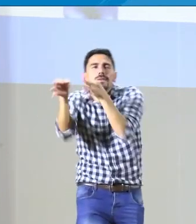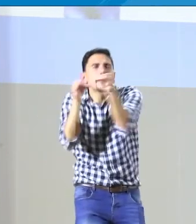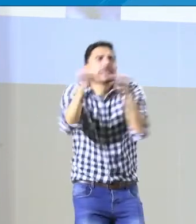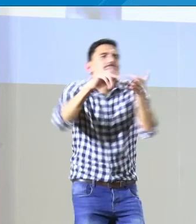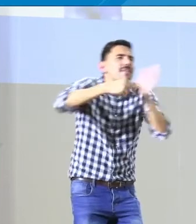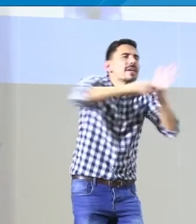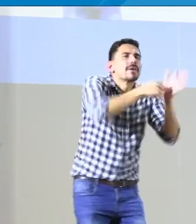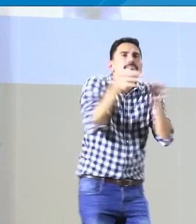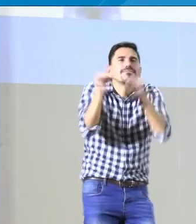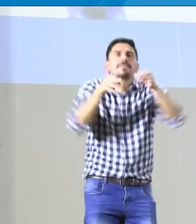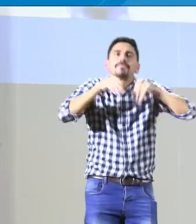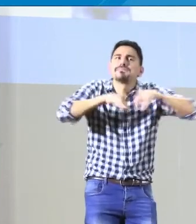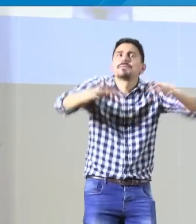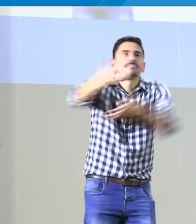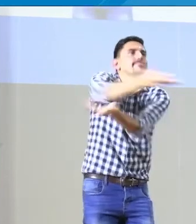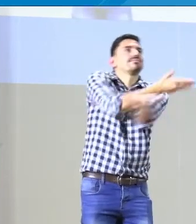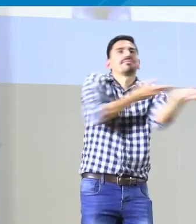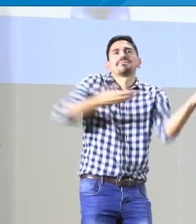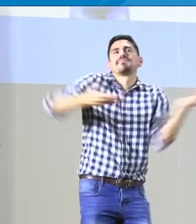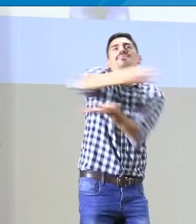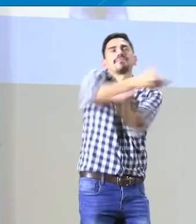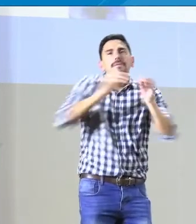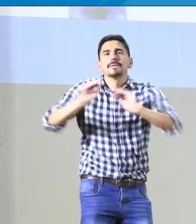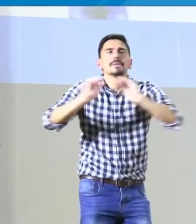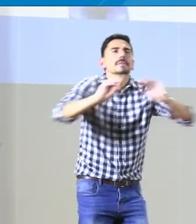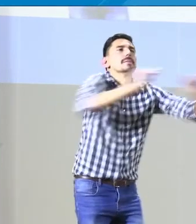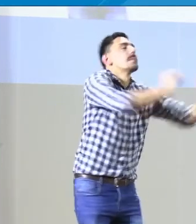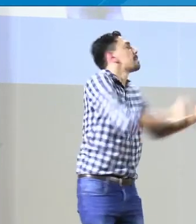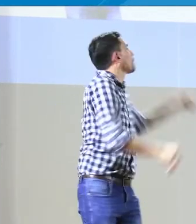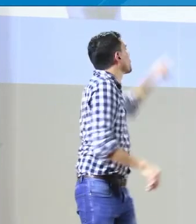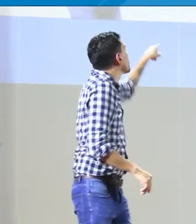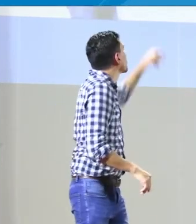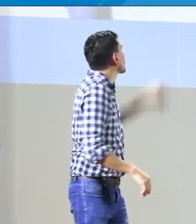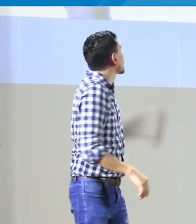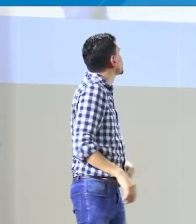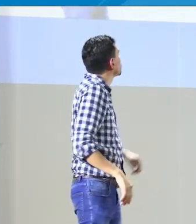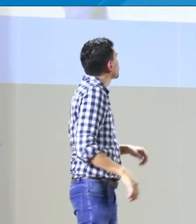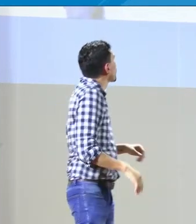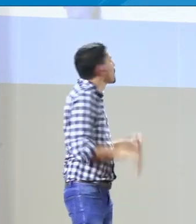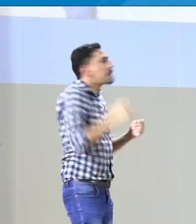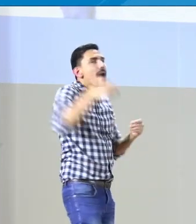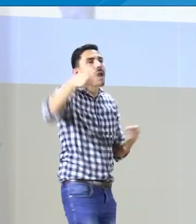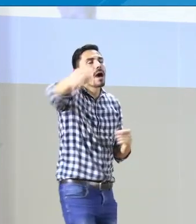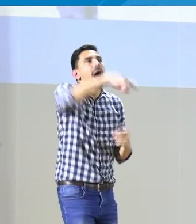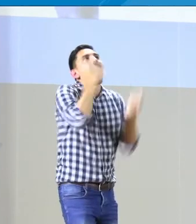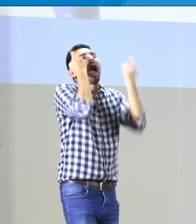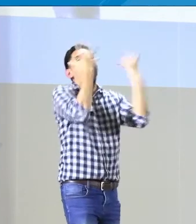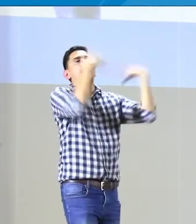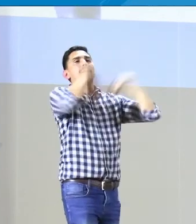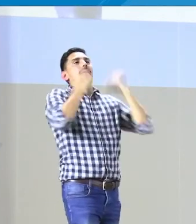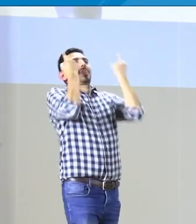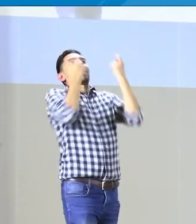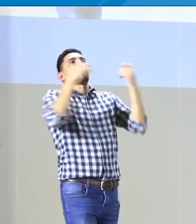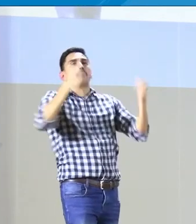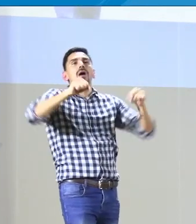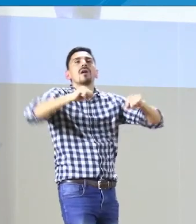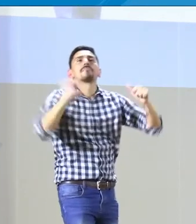algunos errores, entonces es importante también hacer la formación sobre el decreto y